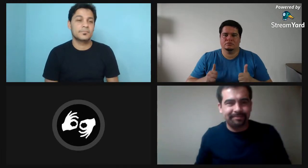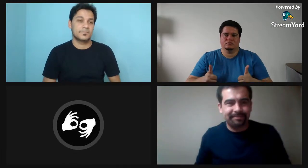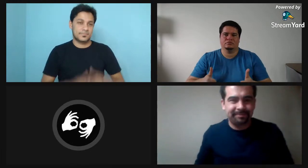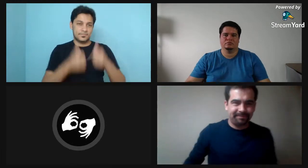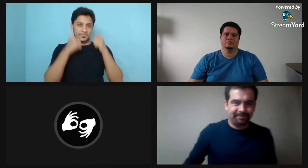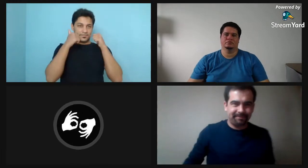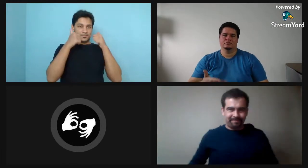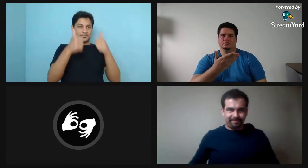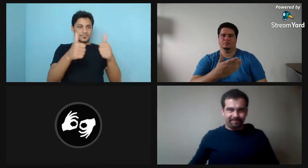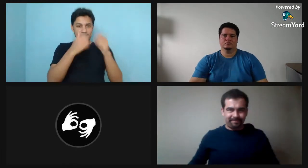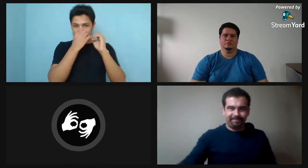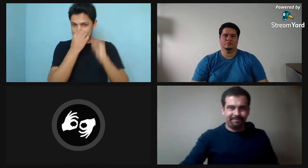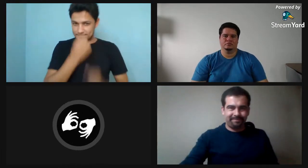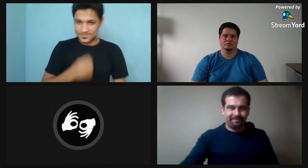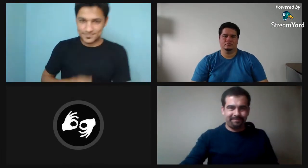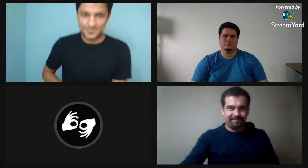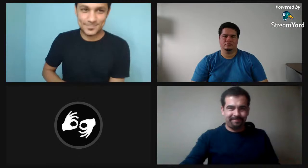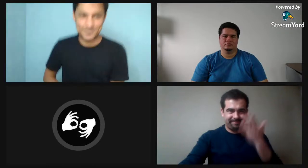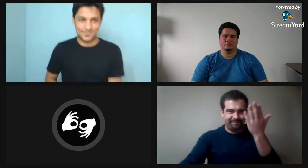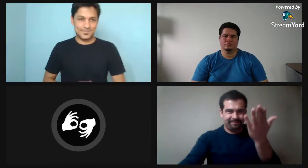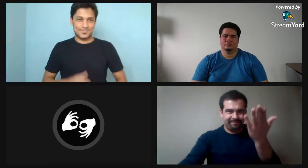su experiencia como sordos, dónde estudiaron.